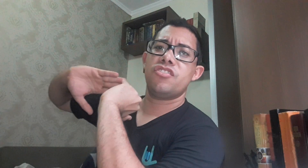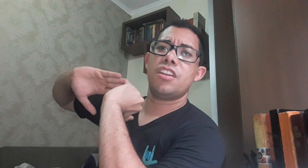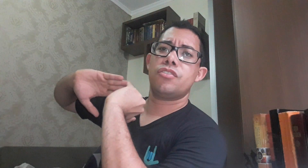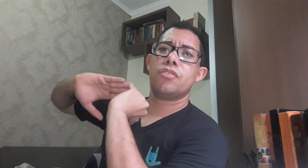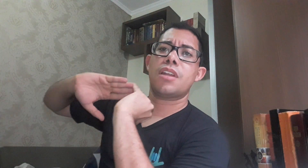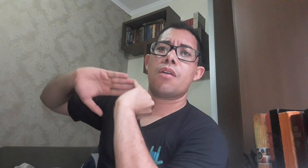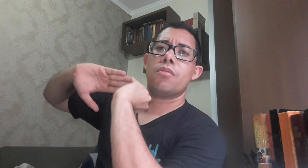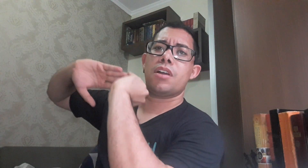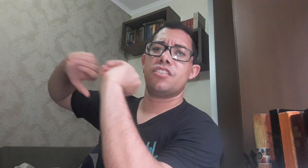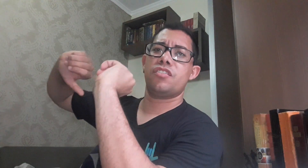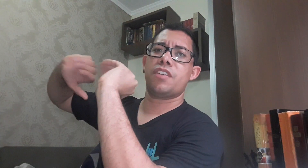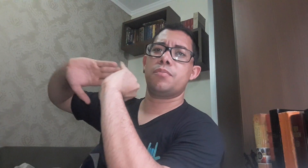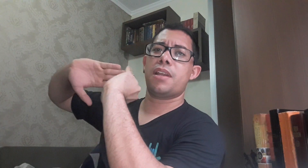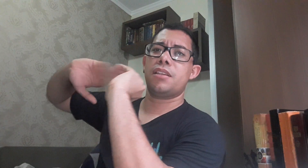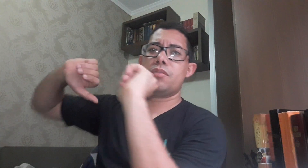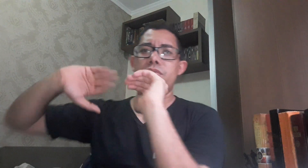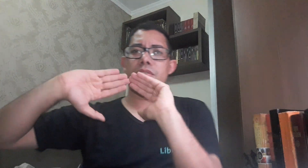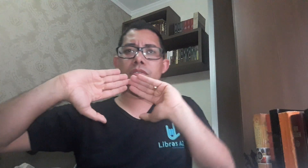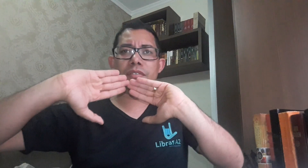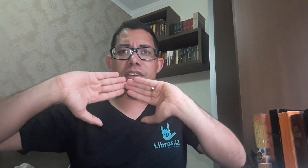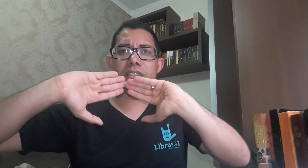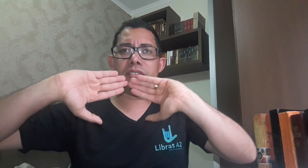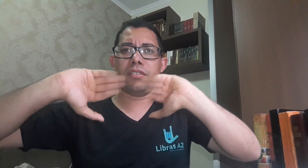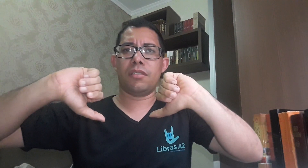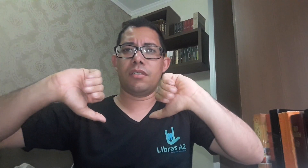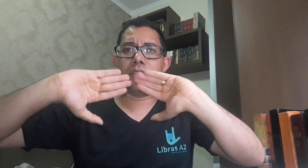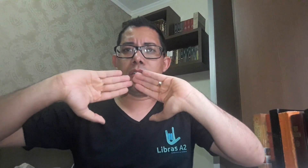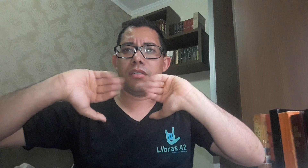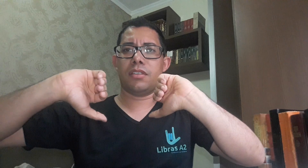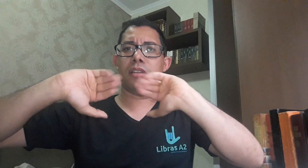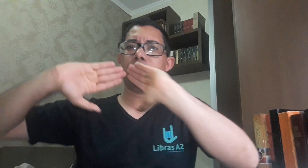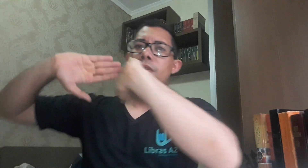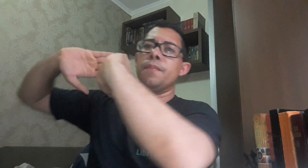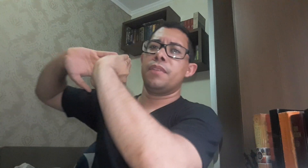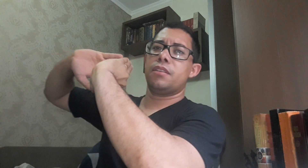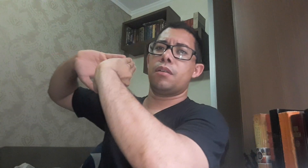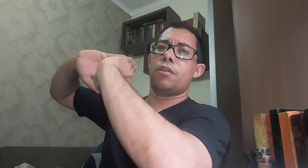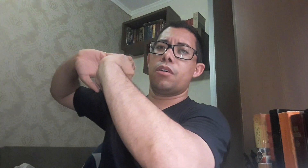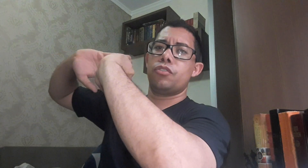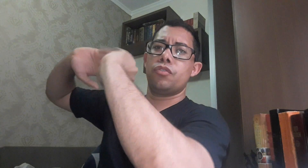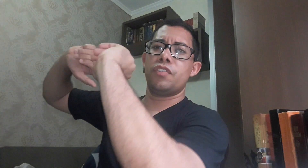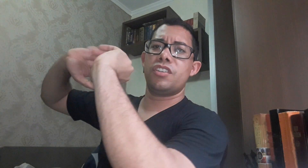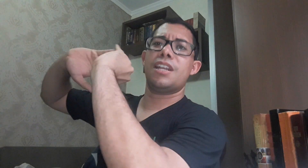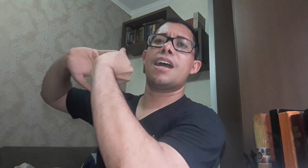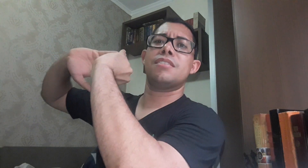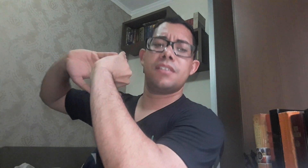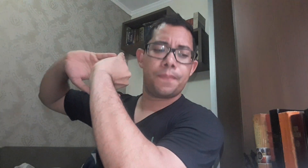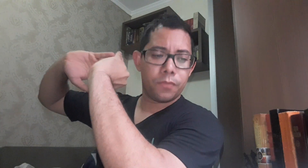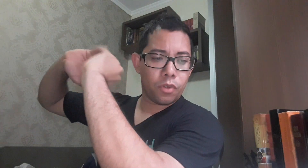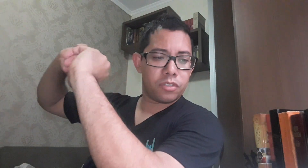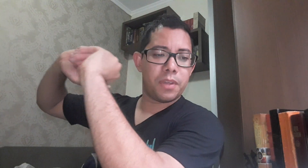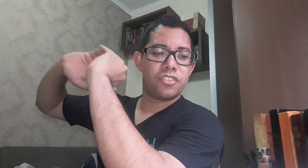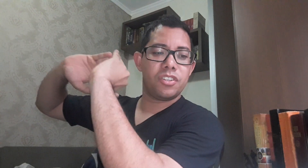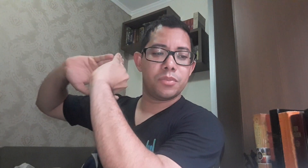direcional. A gente faz para Deus. Então você faz assim ó, certo? Então ó, chuvas de graça, nós pedimos.